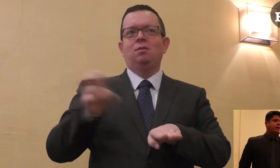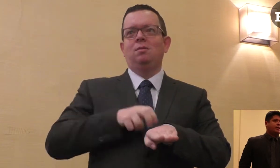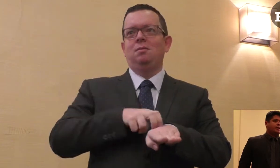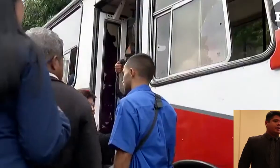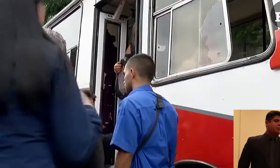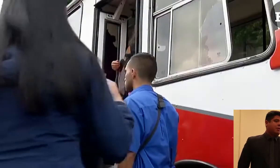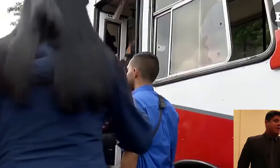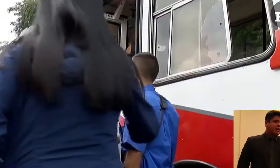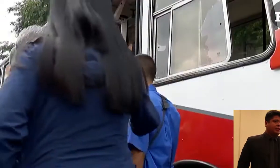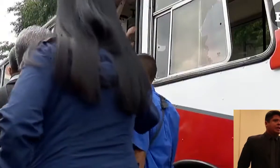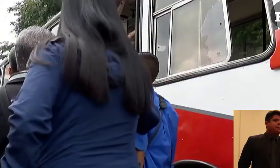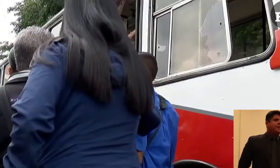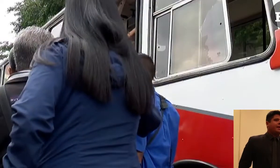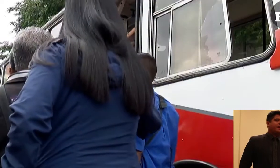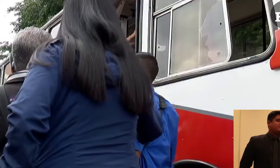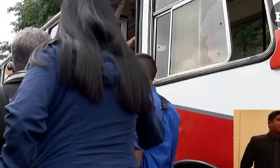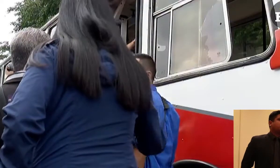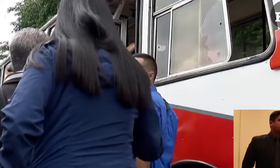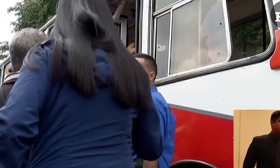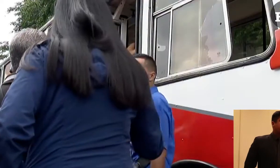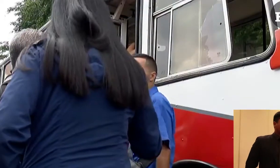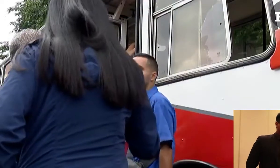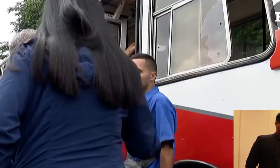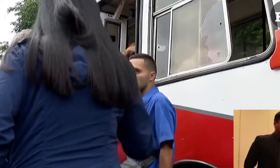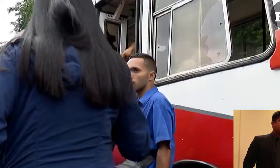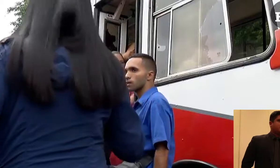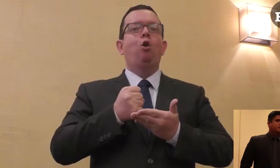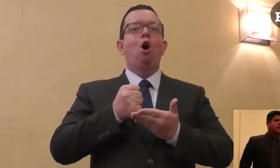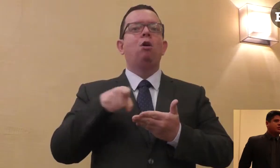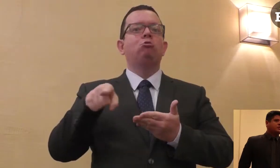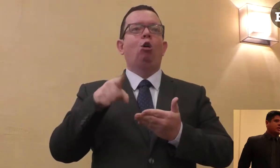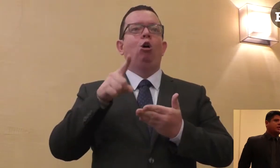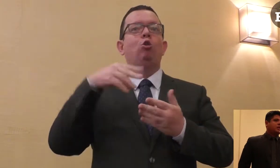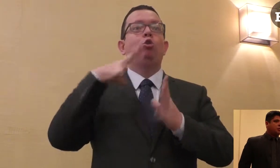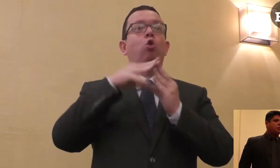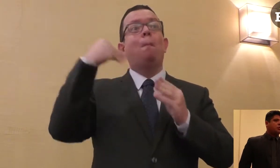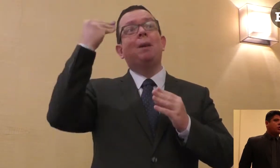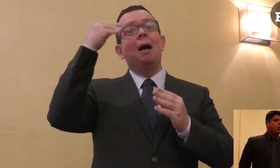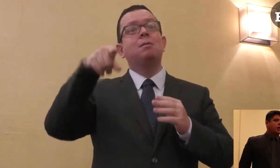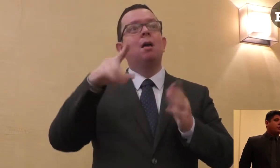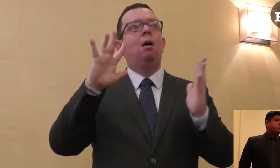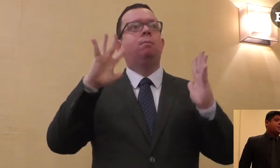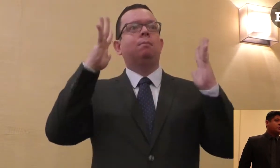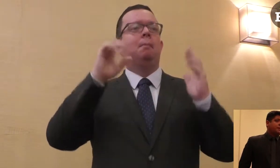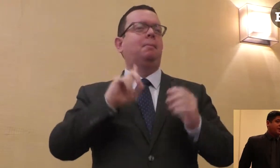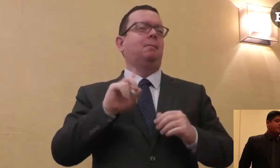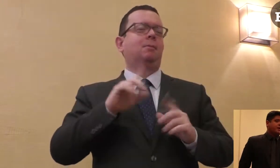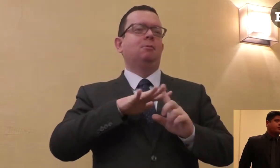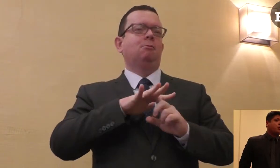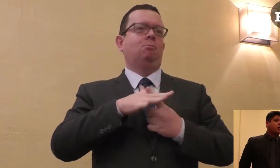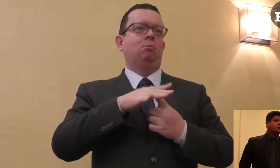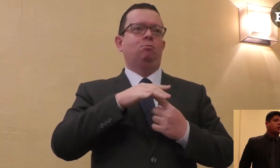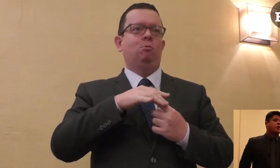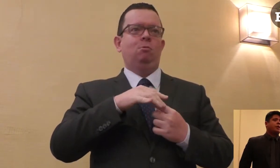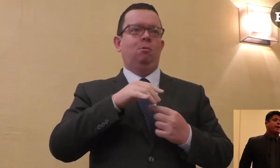de movilidad para cancelar un servicio de taxi. ¿Será suficiente este bono? Muchas personas piensan que esos bonos son